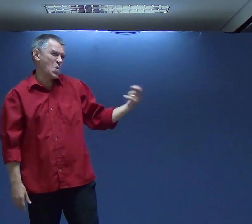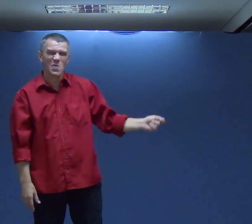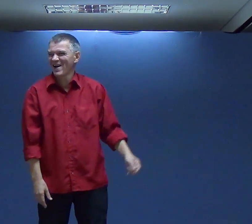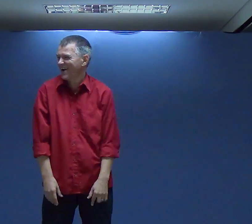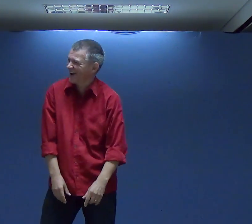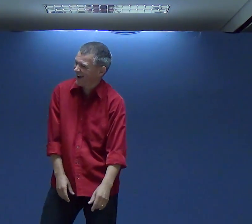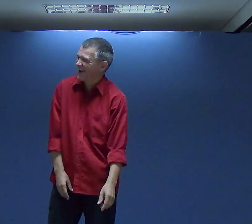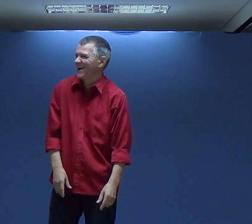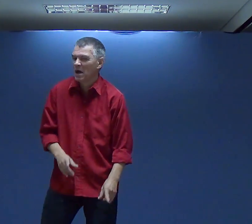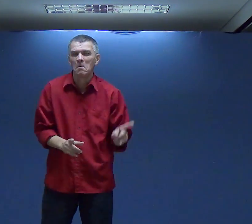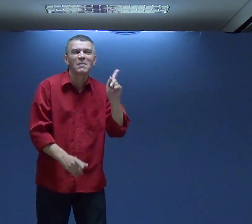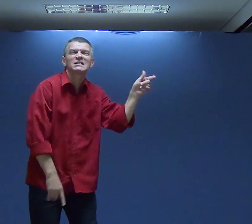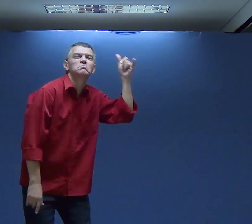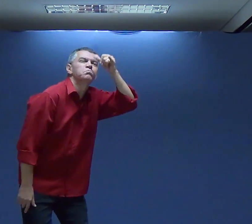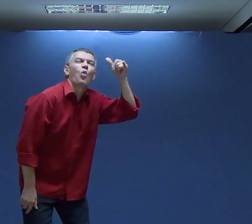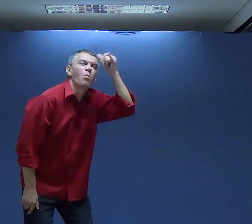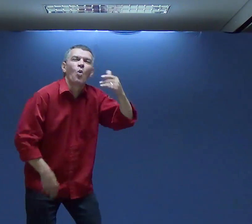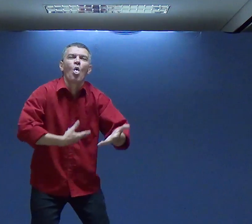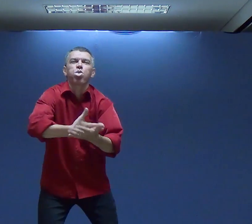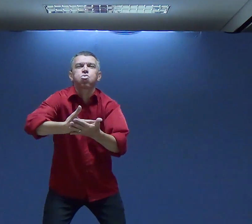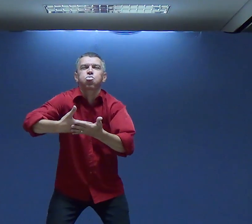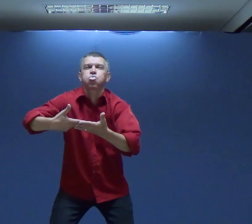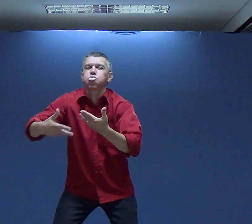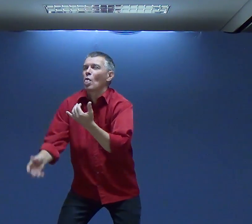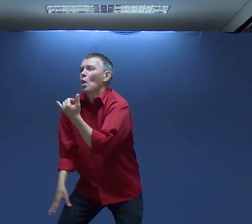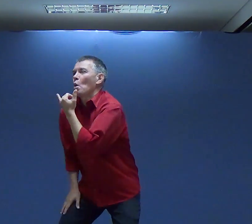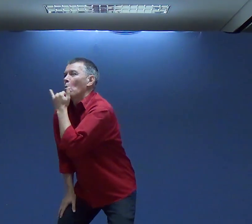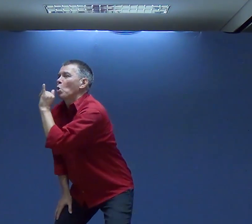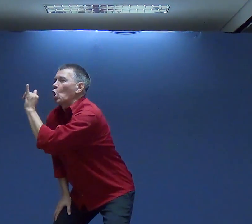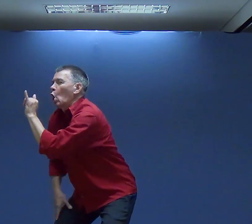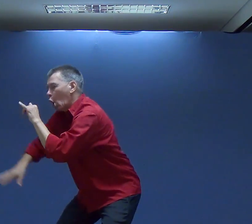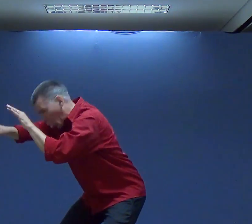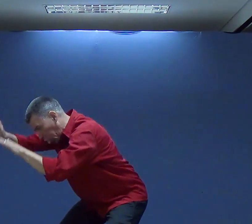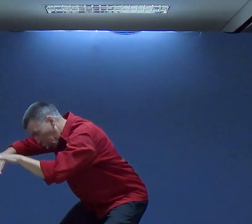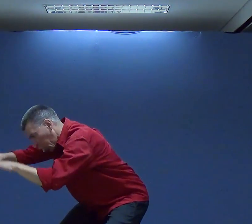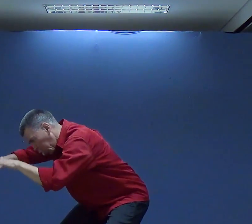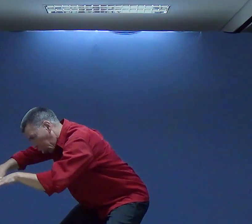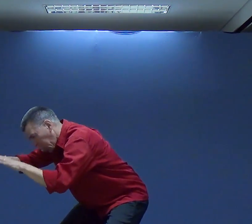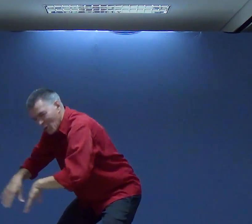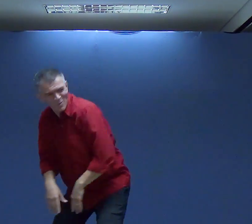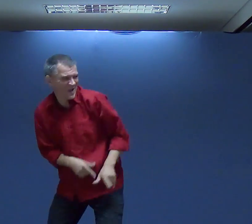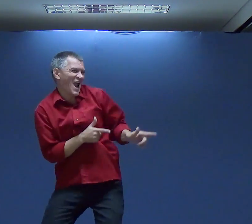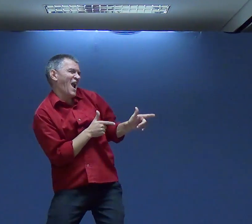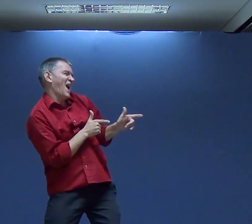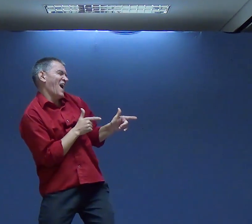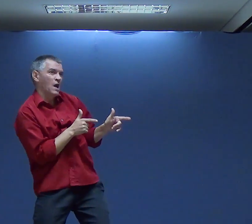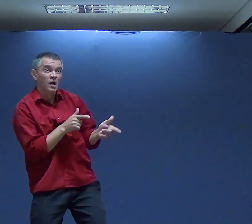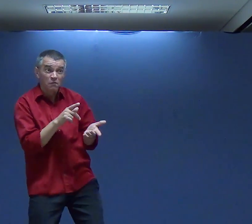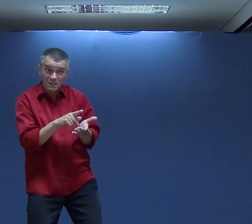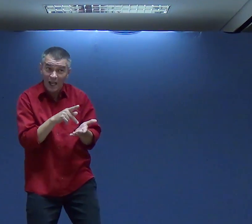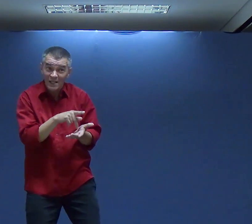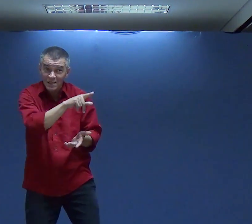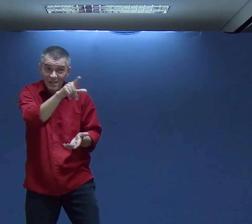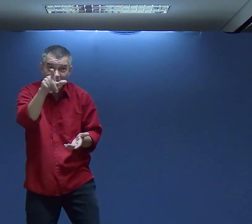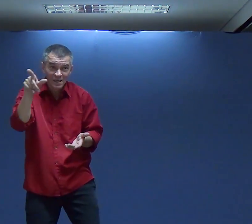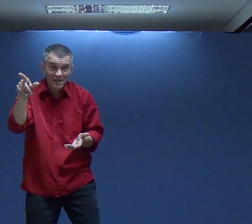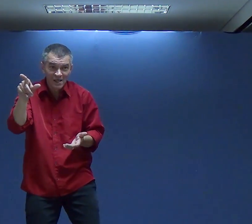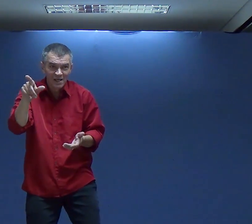crente Ele veio aqui falar Perdão Parece um bobo Que coisa Que bobagem Que Quer Vem aqui